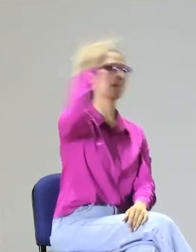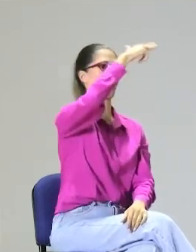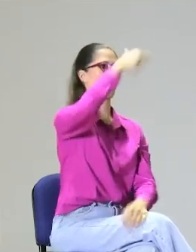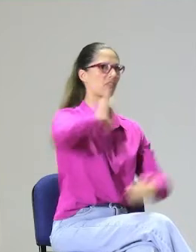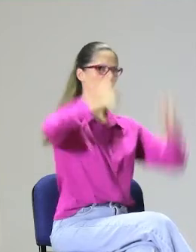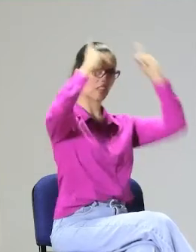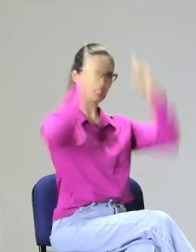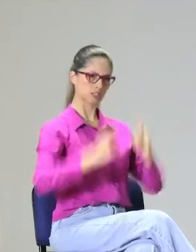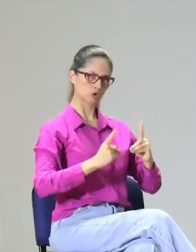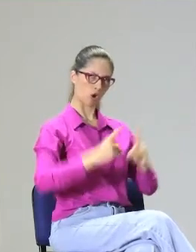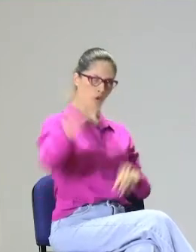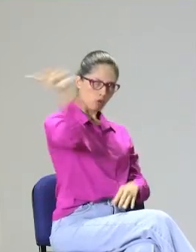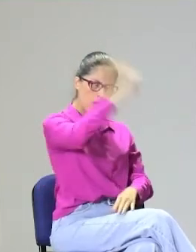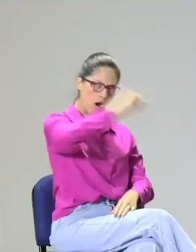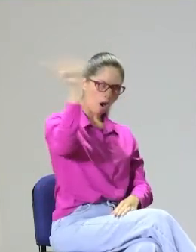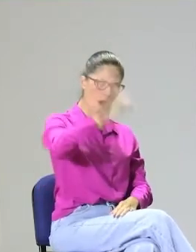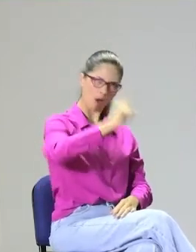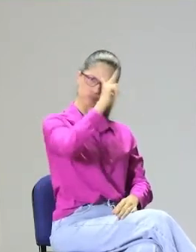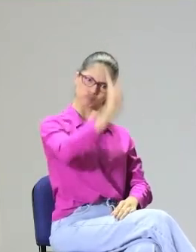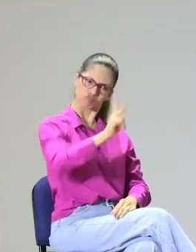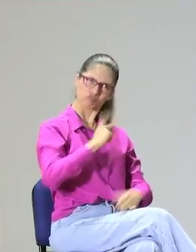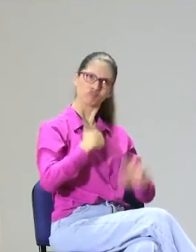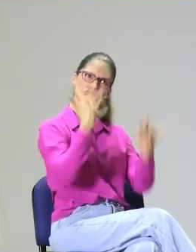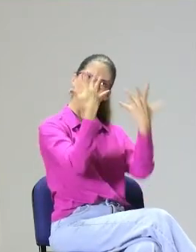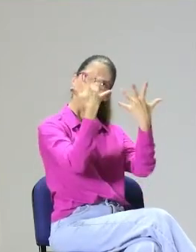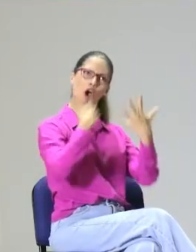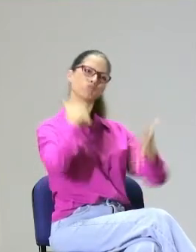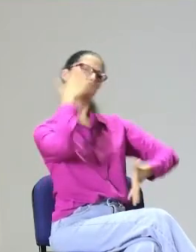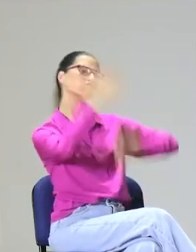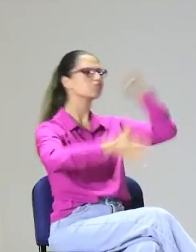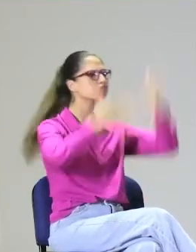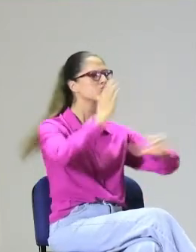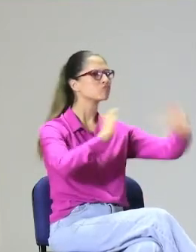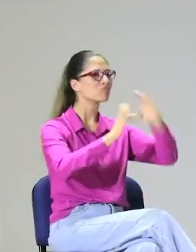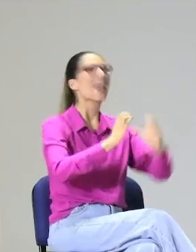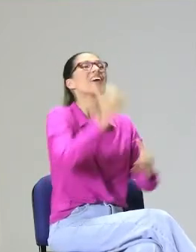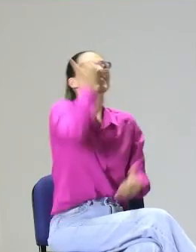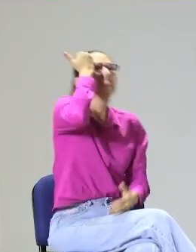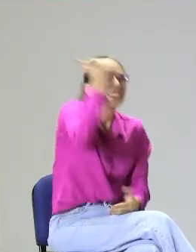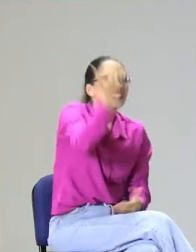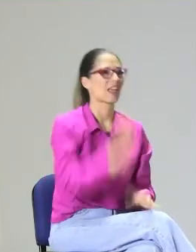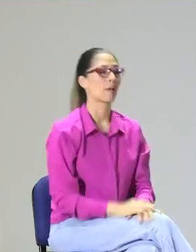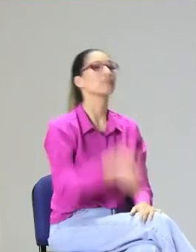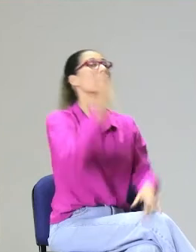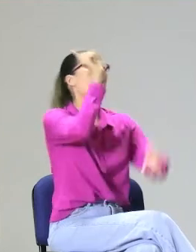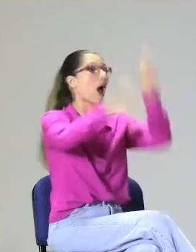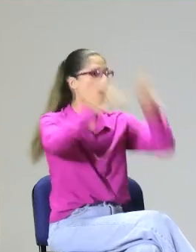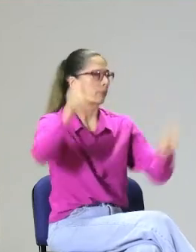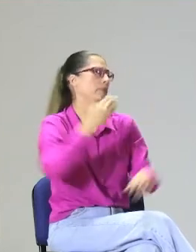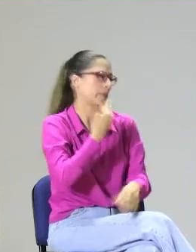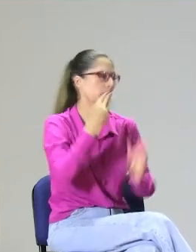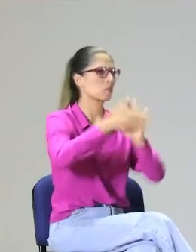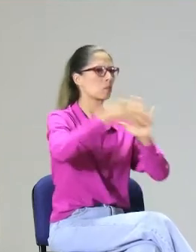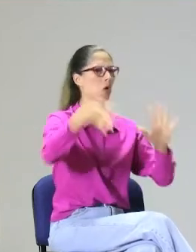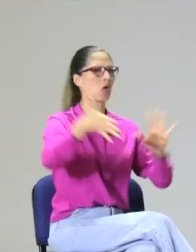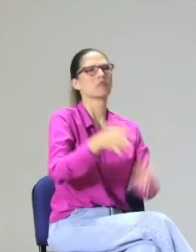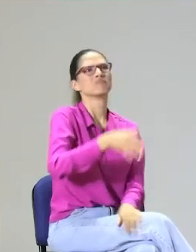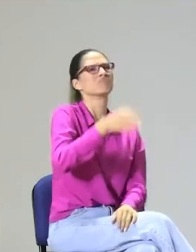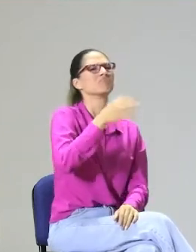tener allí una respuesta, sí, como atendiendo a que no deben ser manipulados y a que pueden ser independientes a través de